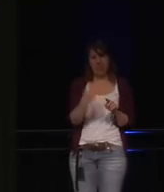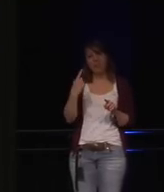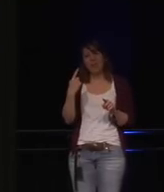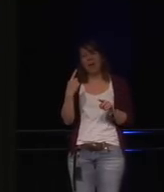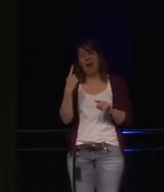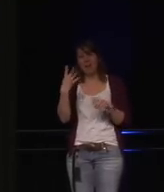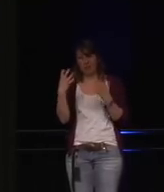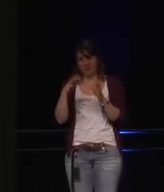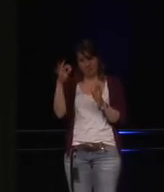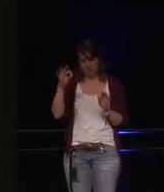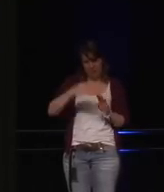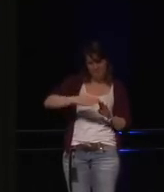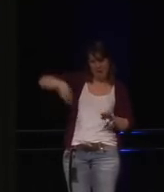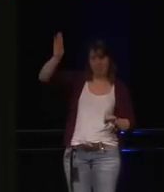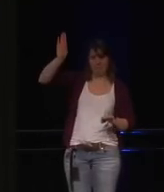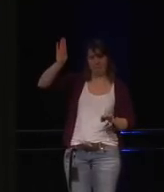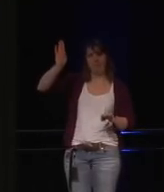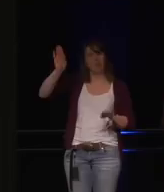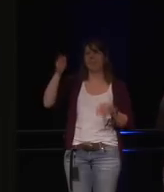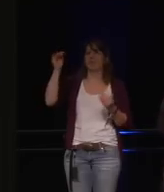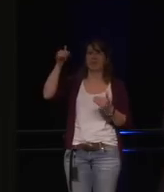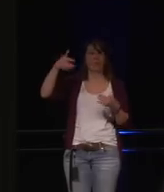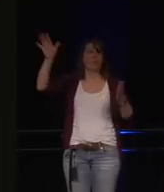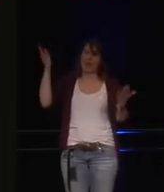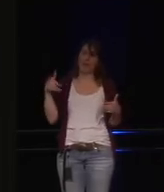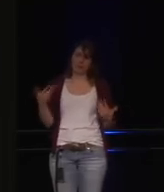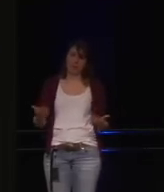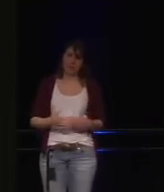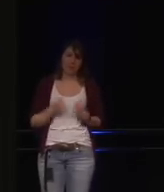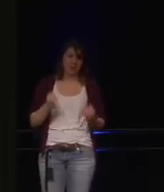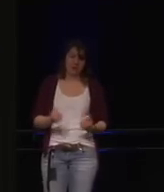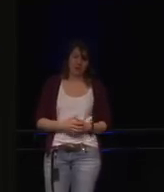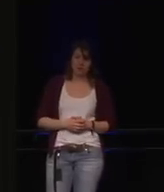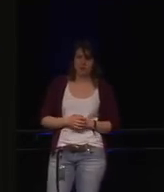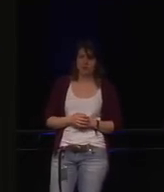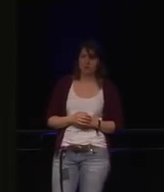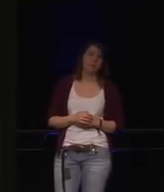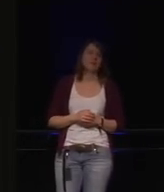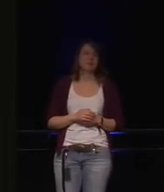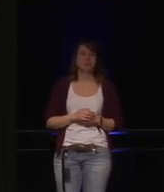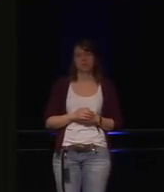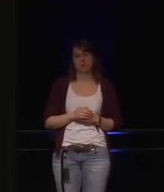Im ersten Quartal fast doppelt so viel mit 91% Steigerung und es wird weiter steigen.